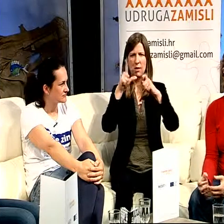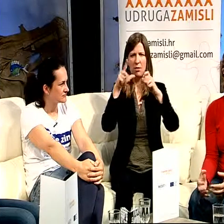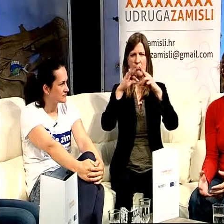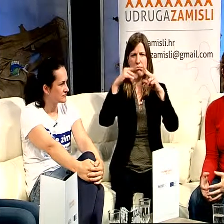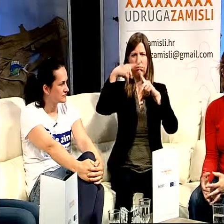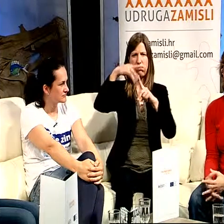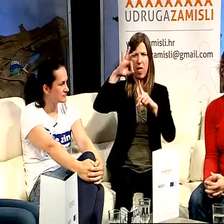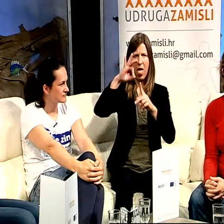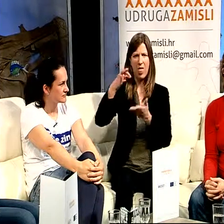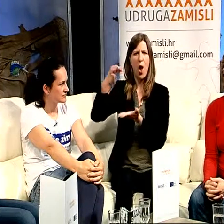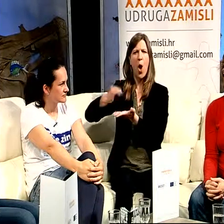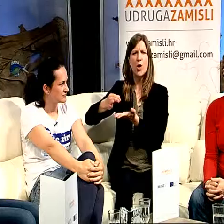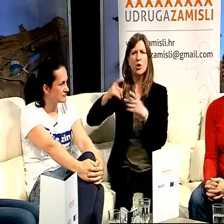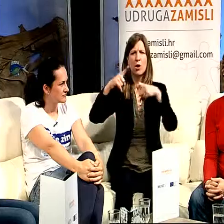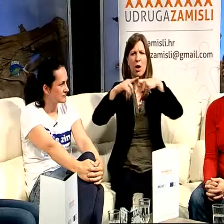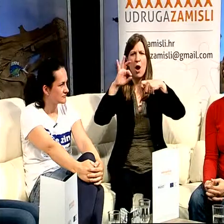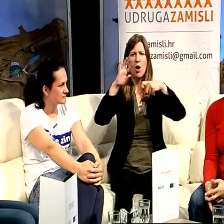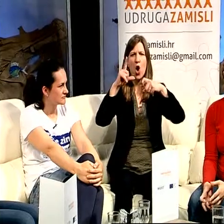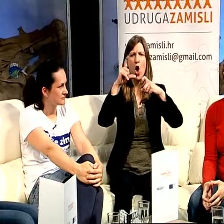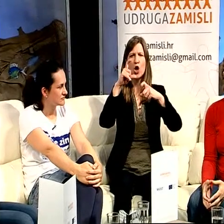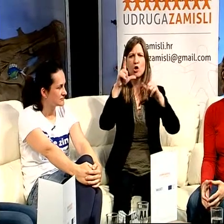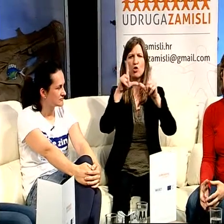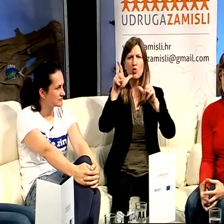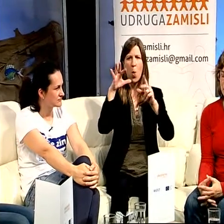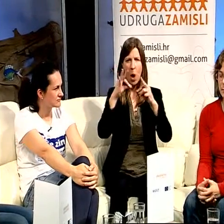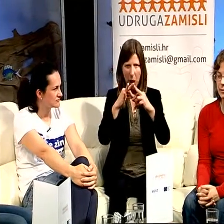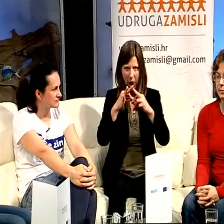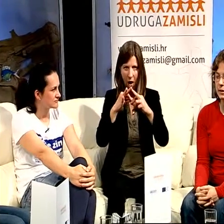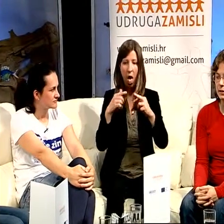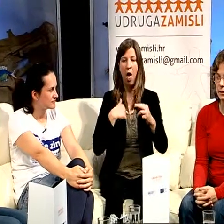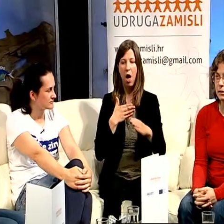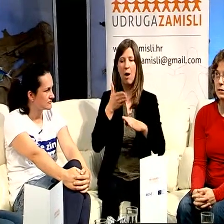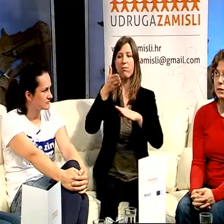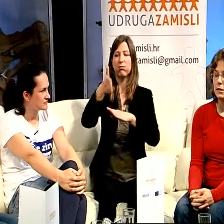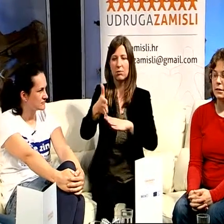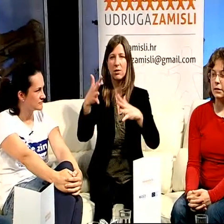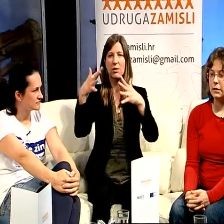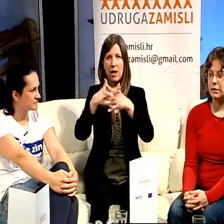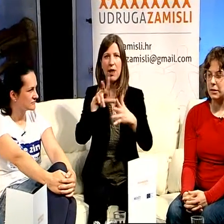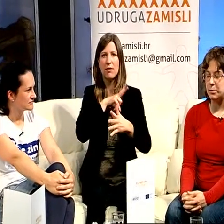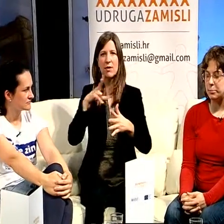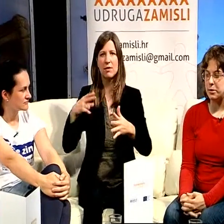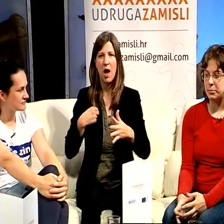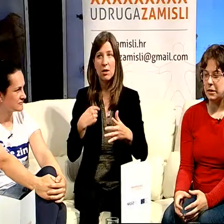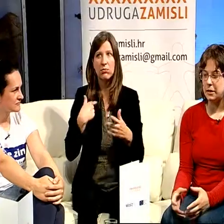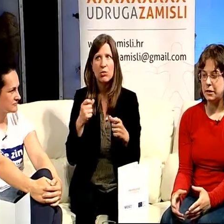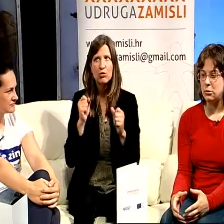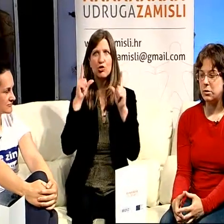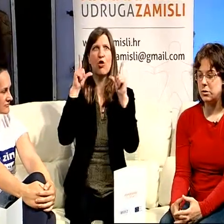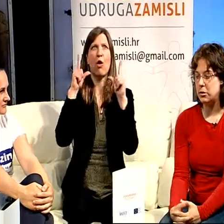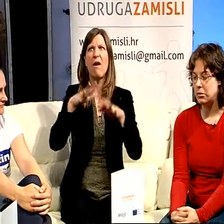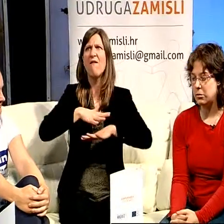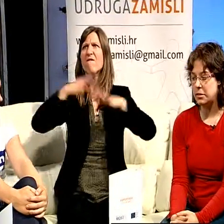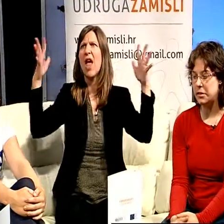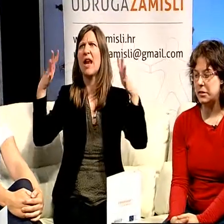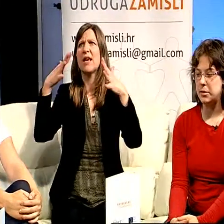Zagrebi i to je za mene bio veliki šok sa obzirom da je Zagreb veliki grad i na jedan put sam bila daleko